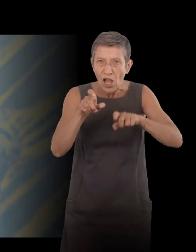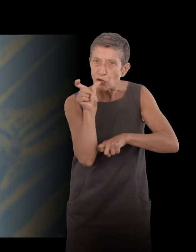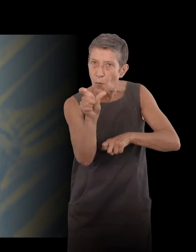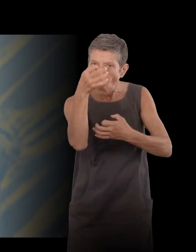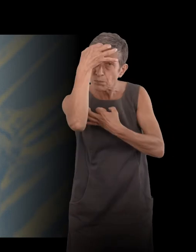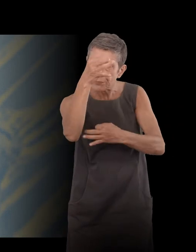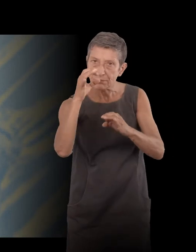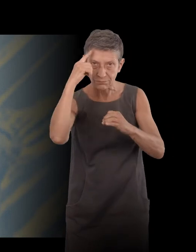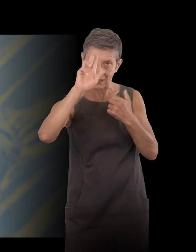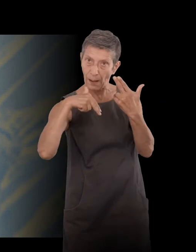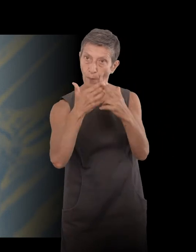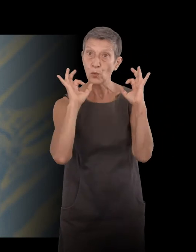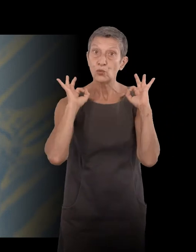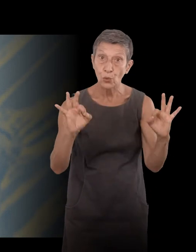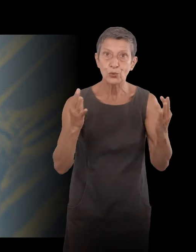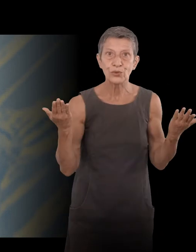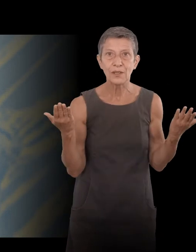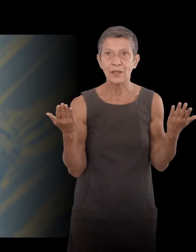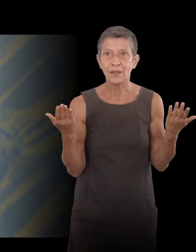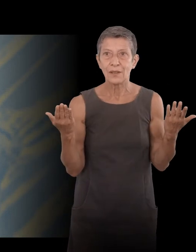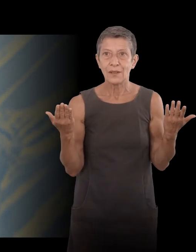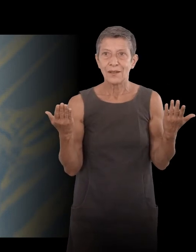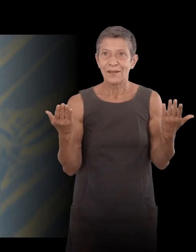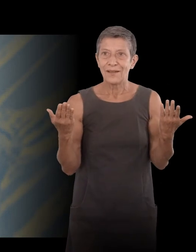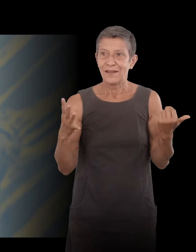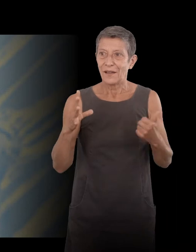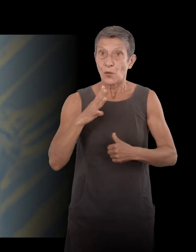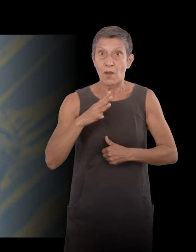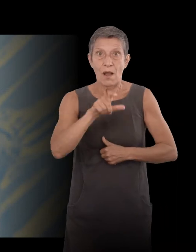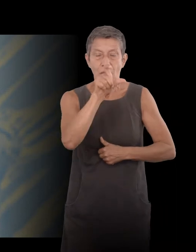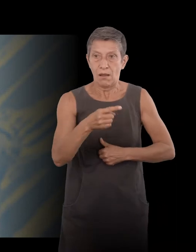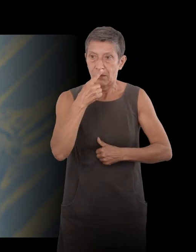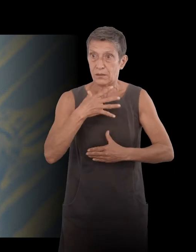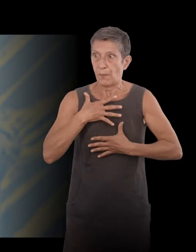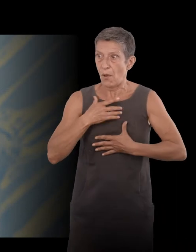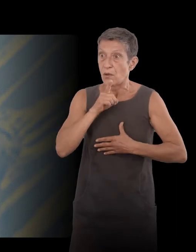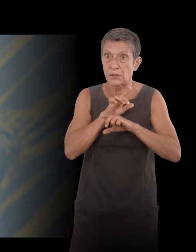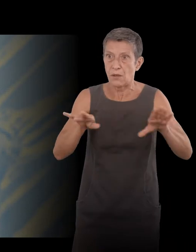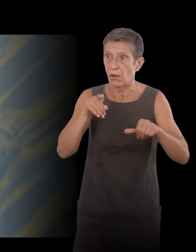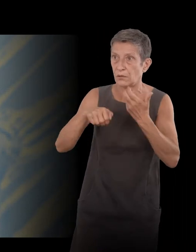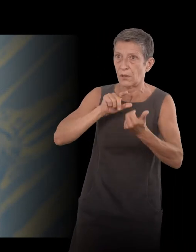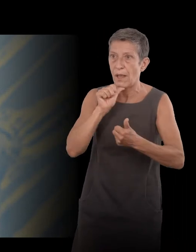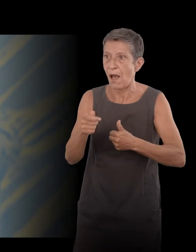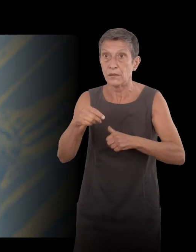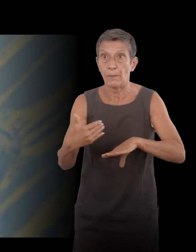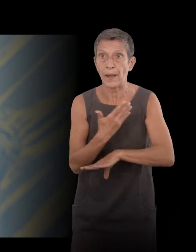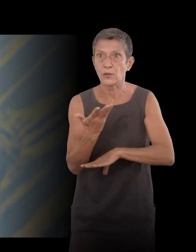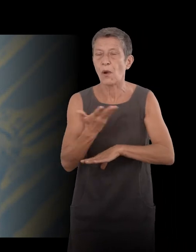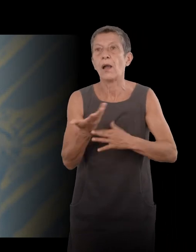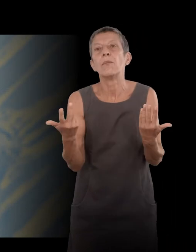ont toujours peur de se dire, il y a un silence, qu-ce qui se passe ? Alors, ça passe mieux à la télévision qu'à la